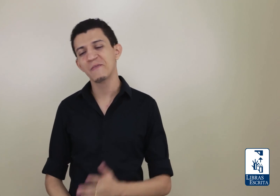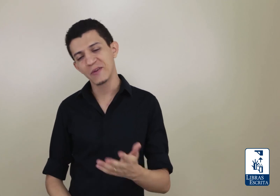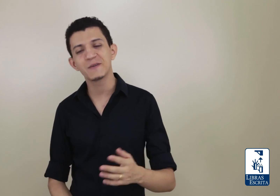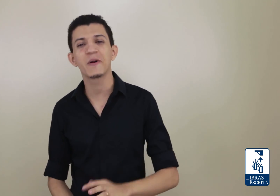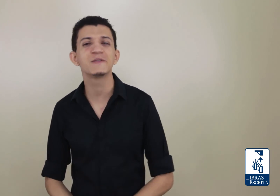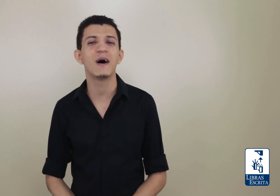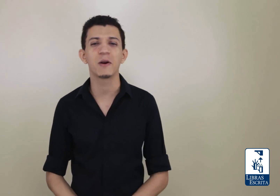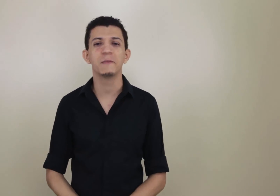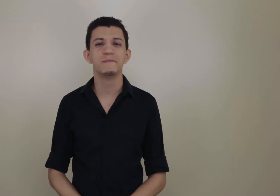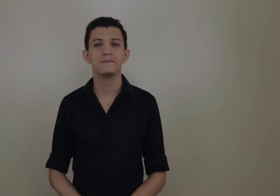nossa próxima aula.